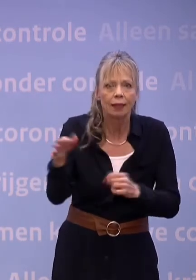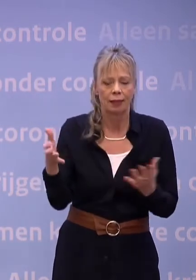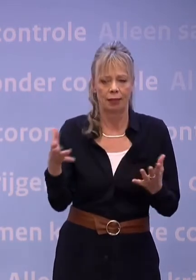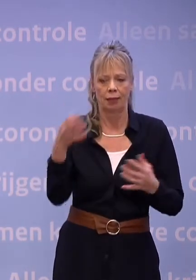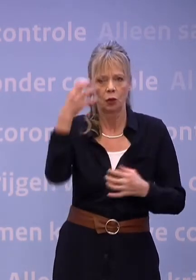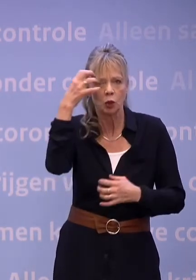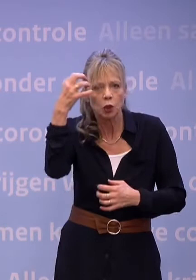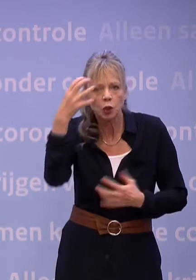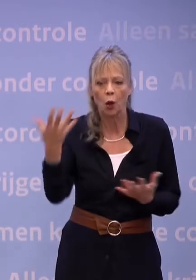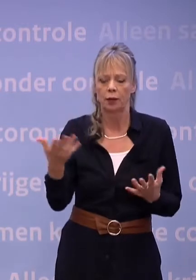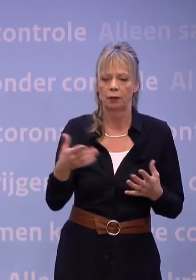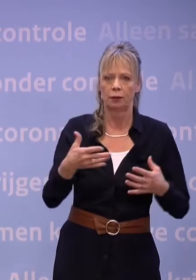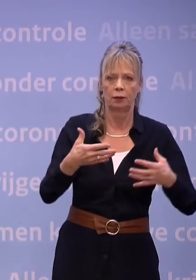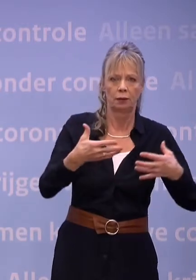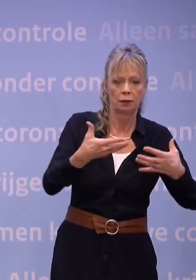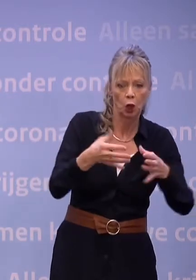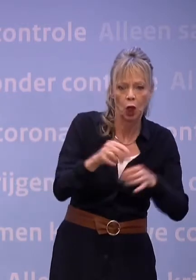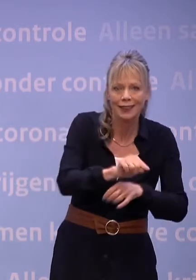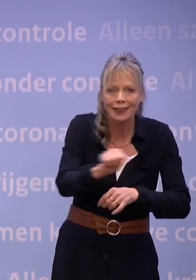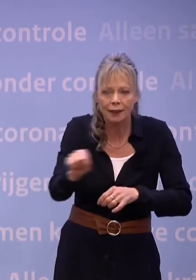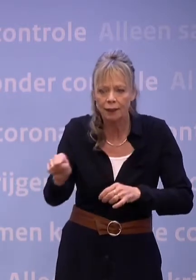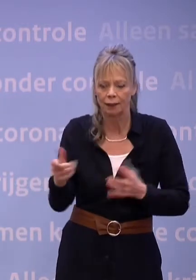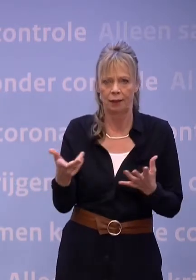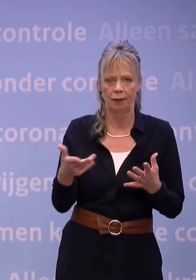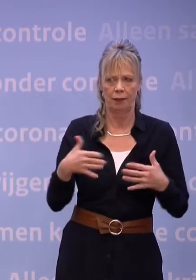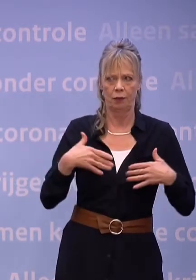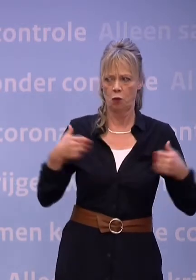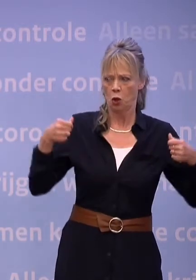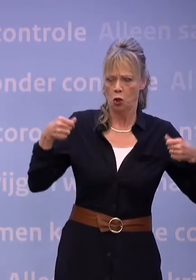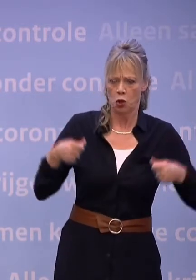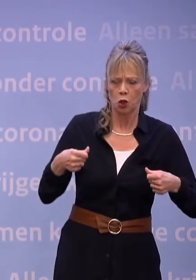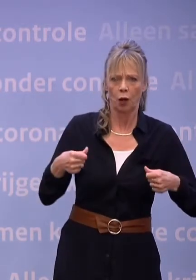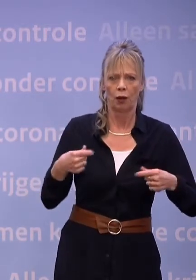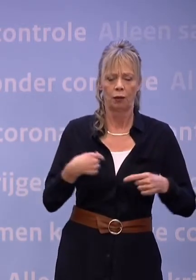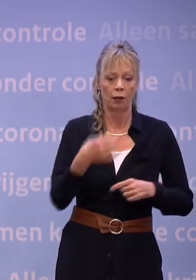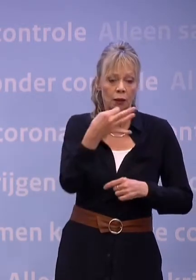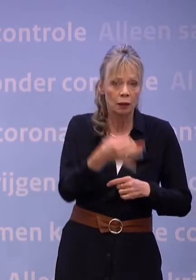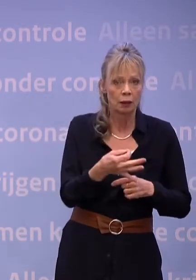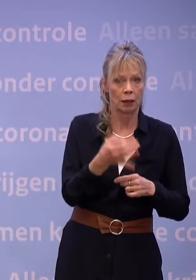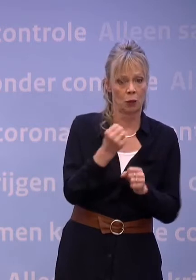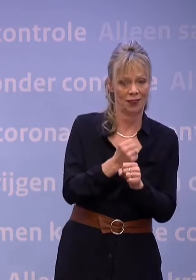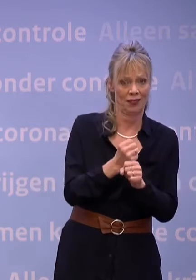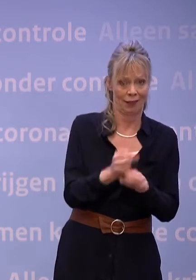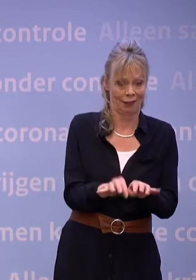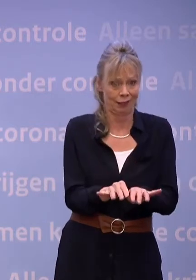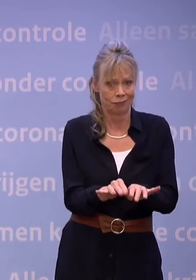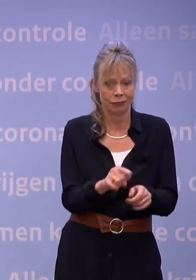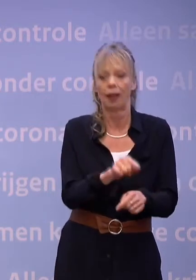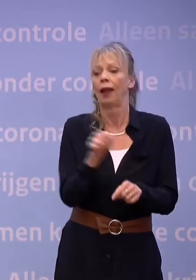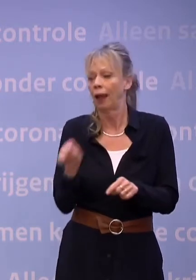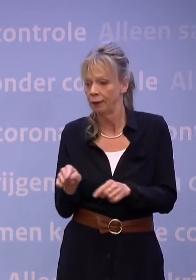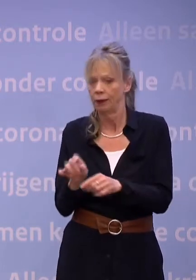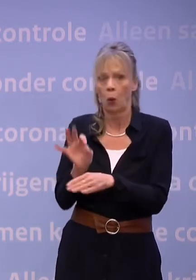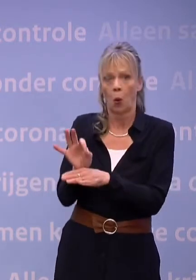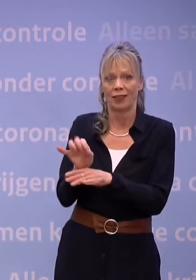...voor al die gezinnen die onder enorme druk staan... ...door de combinatie van thuiskantoor en onderwijs aan de